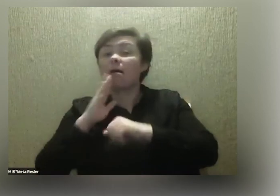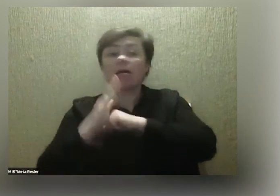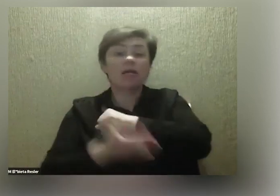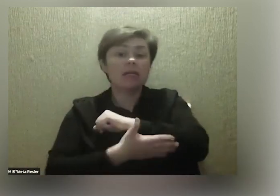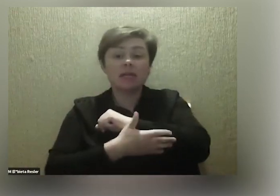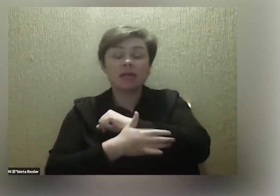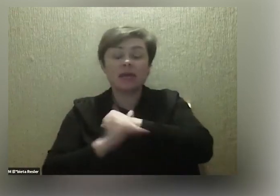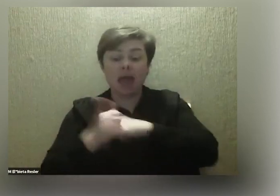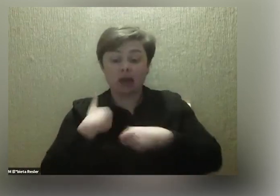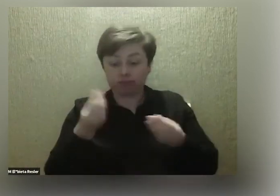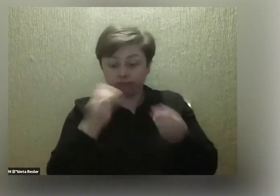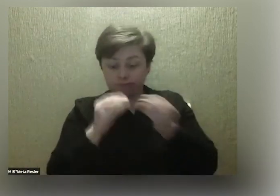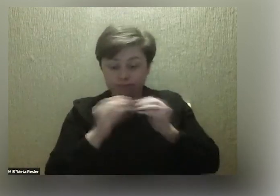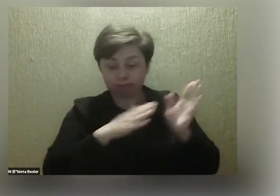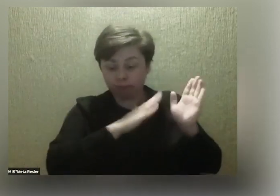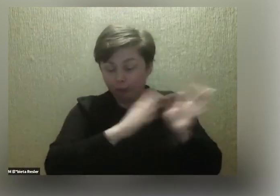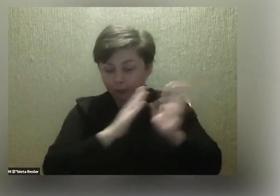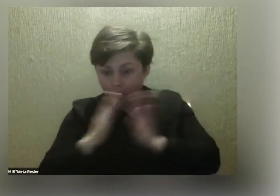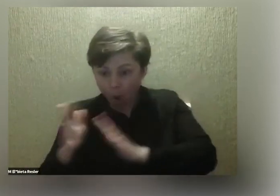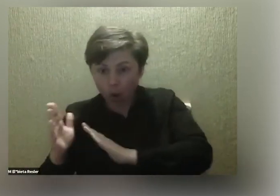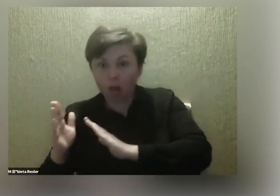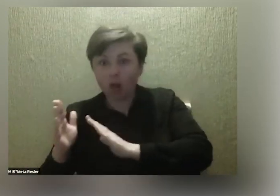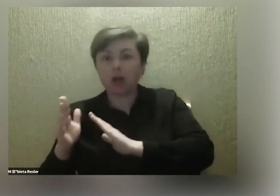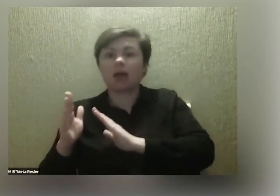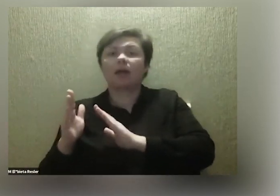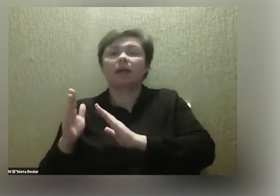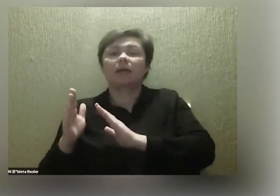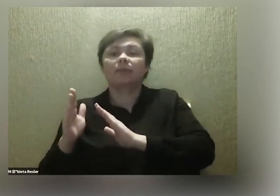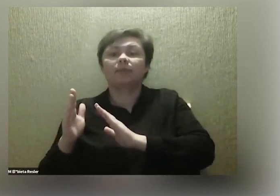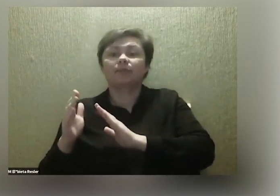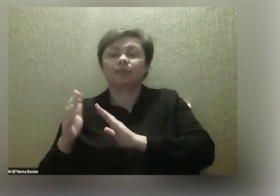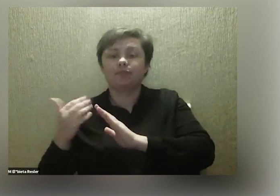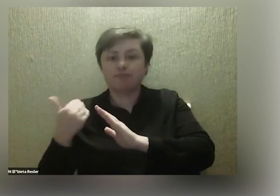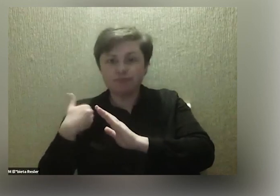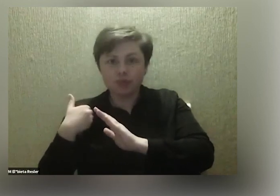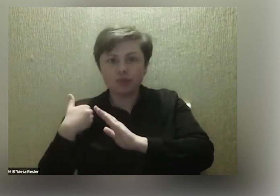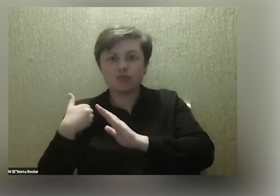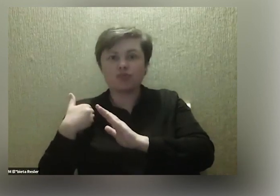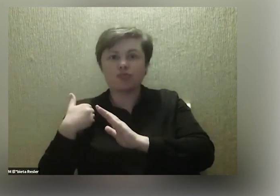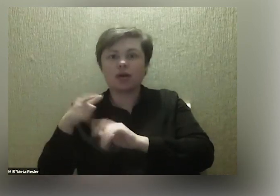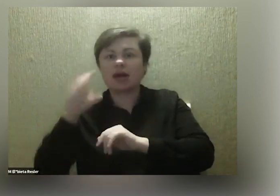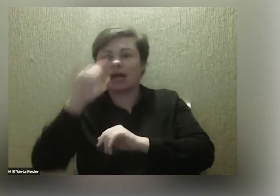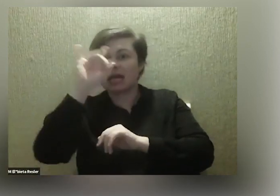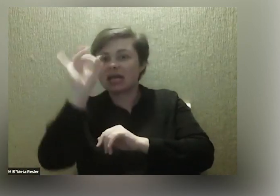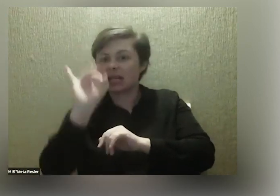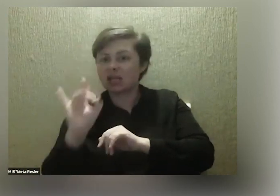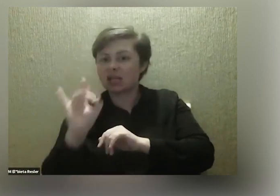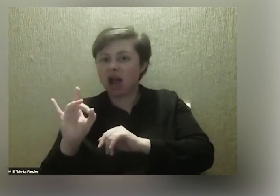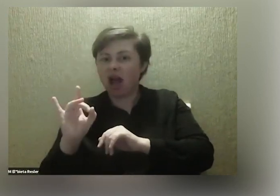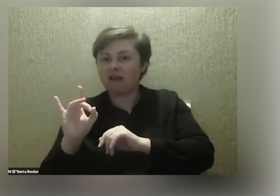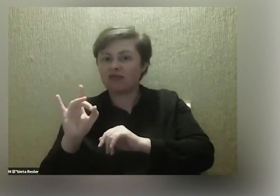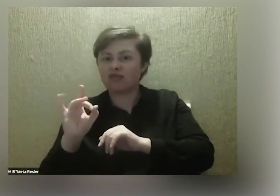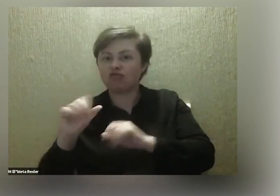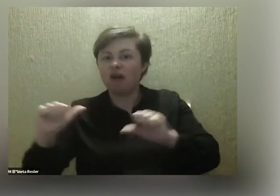tego, jak my je ułożyliśmy, te graficzne formy były ze sobą